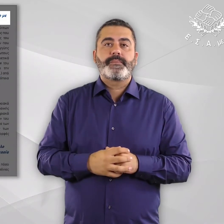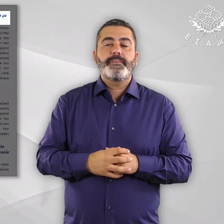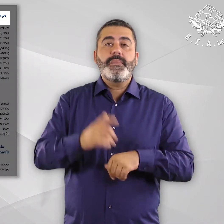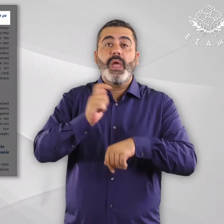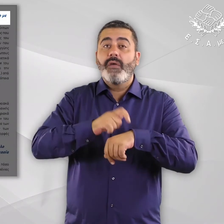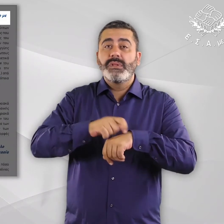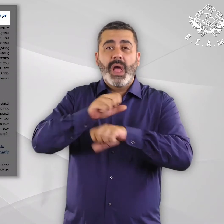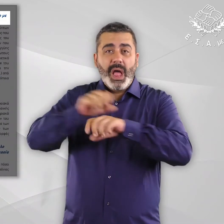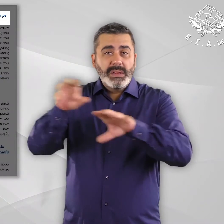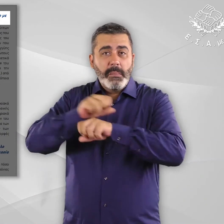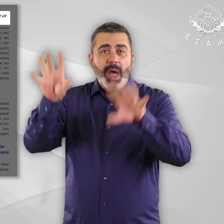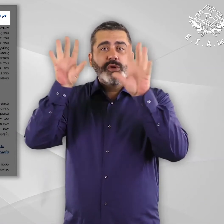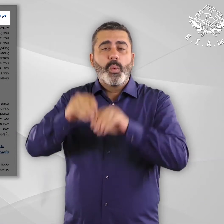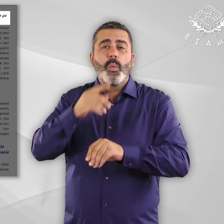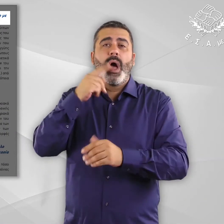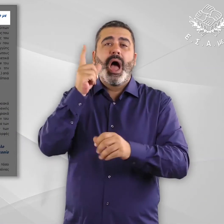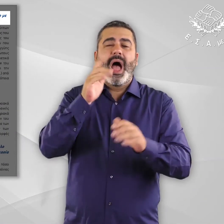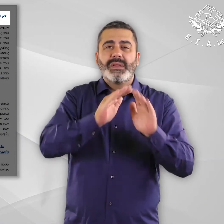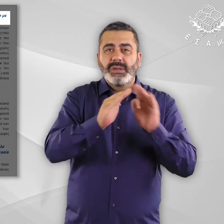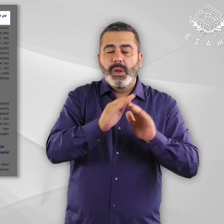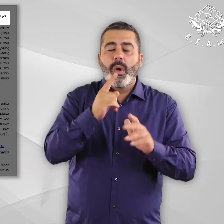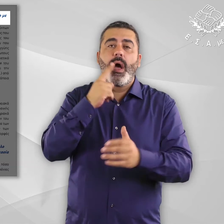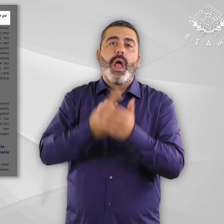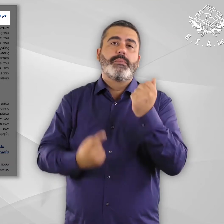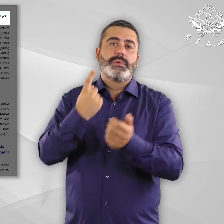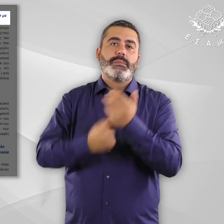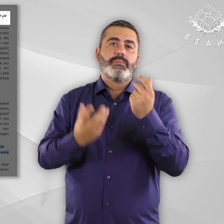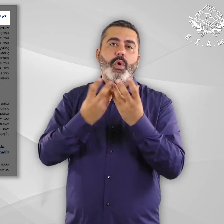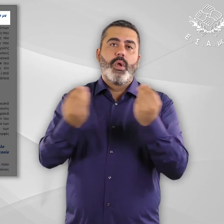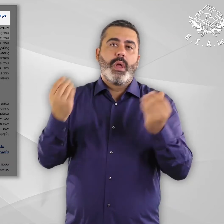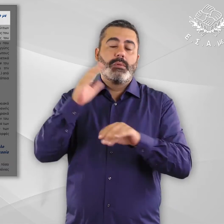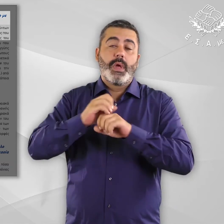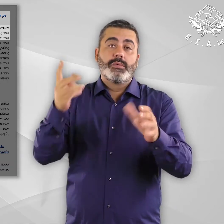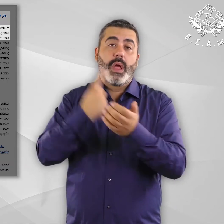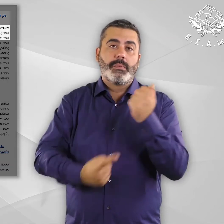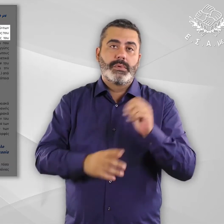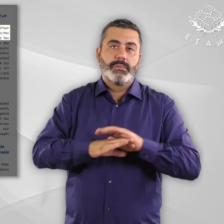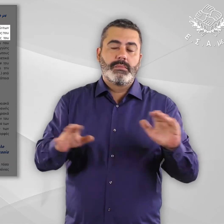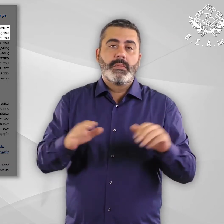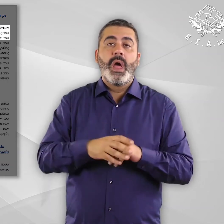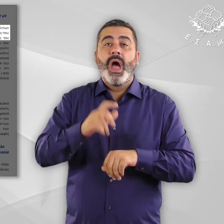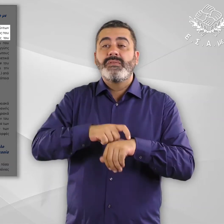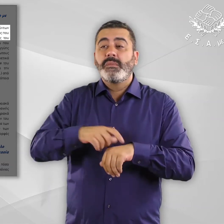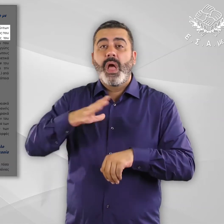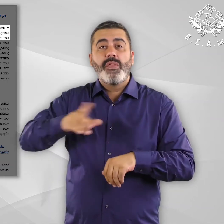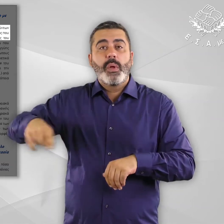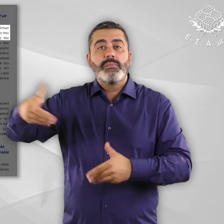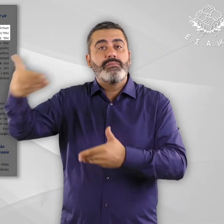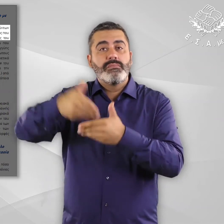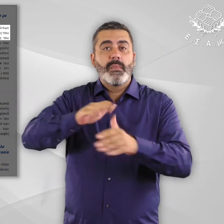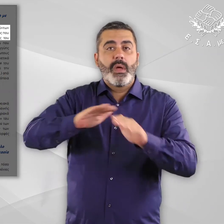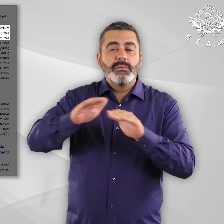Ελλείψεις στην ενημέρωση των ετούντων ασύλου με αναπηρία και χρόνιες παθήσεις. Πρόβλημα αποτελεί και η έλλειψη